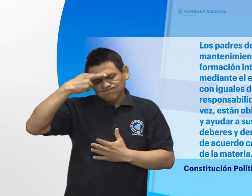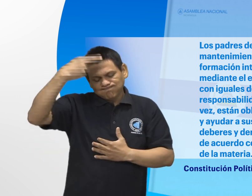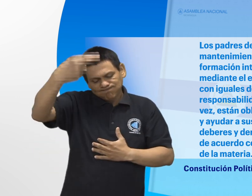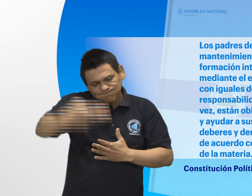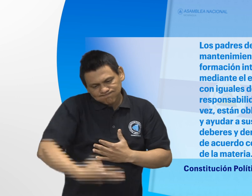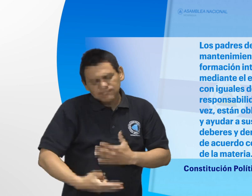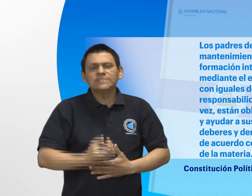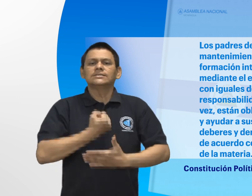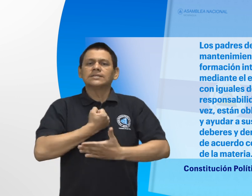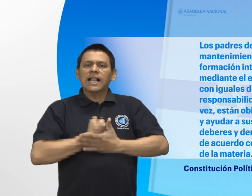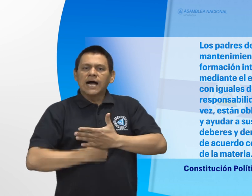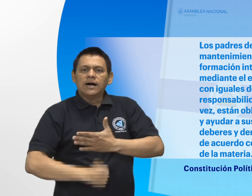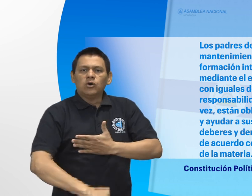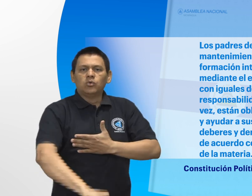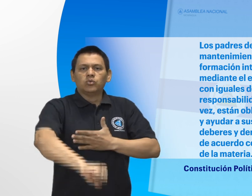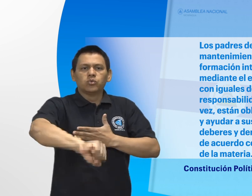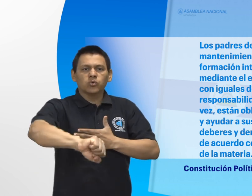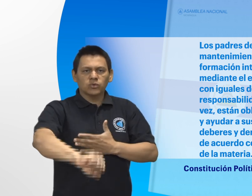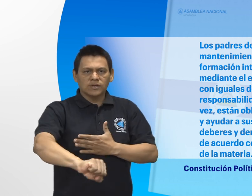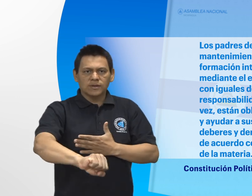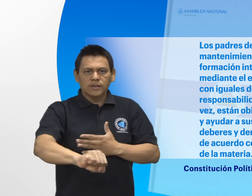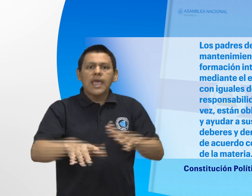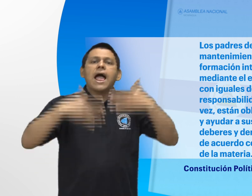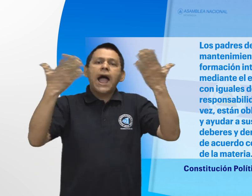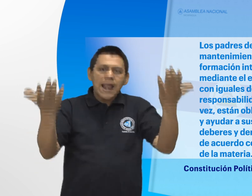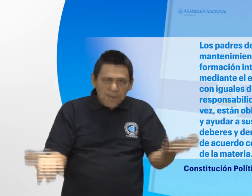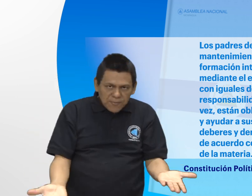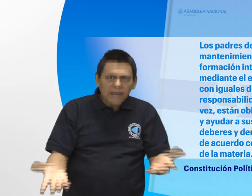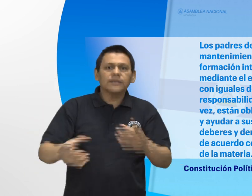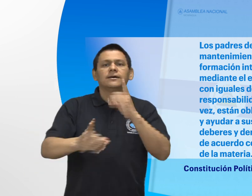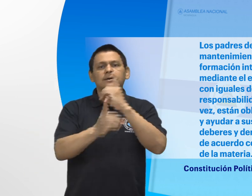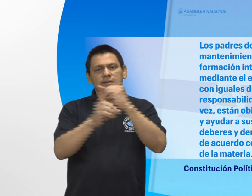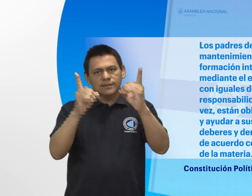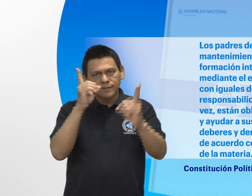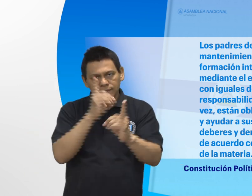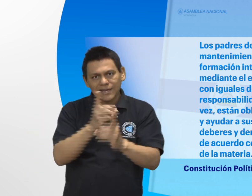hijos, a su vez, están obligados a respetar y ayudar a sus padres.